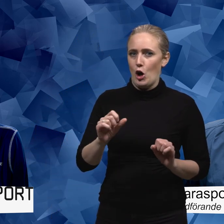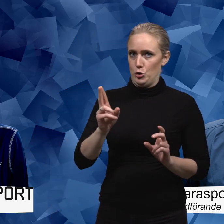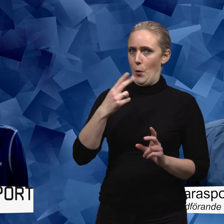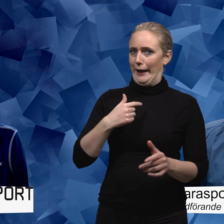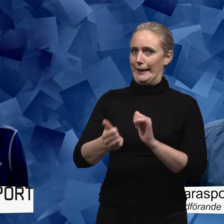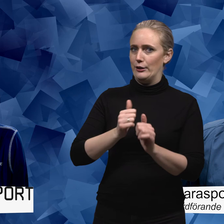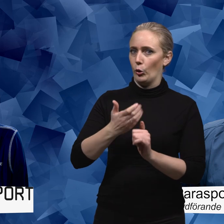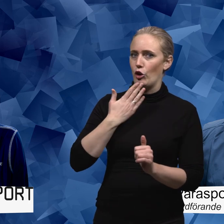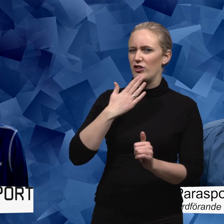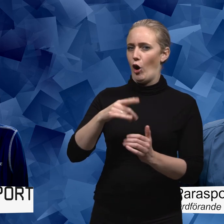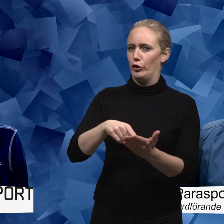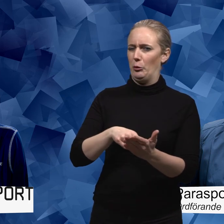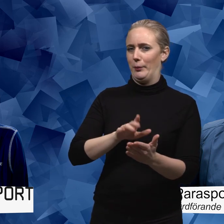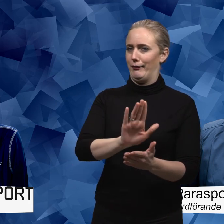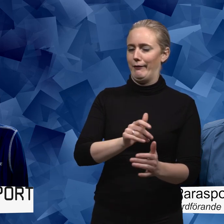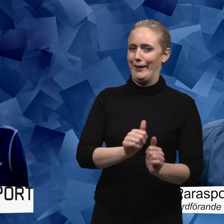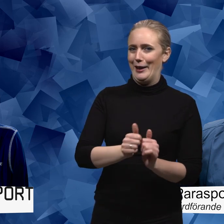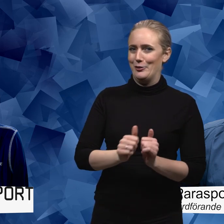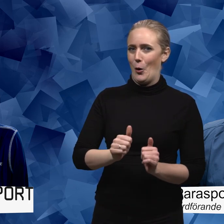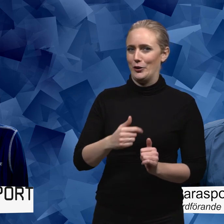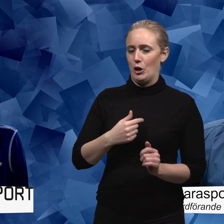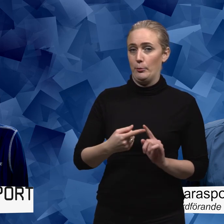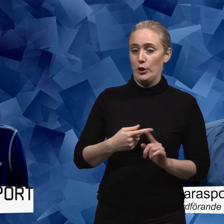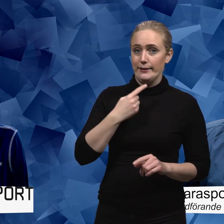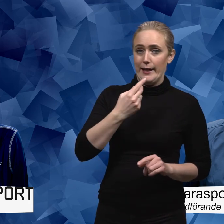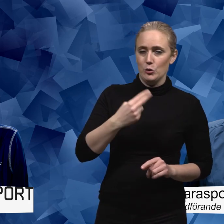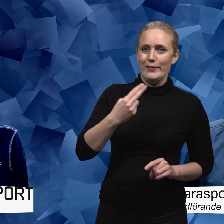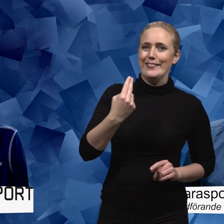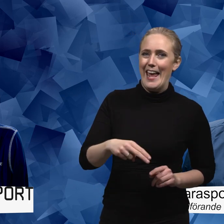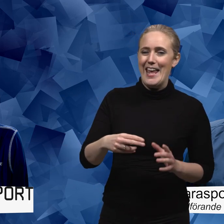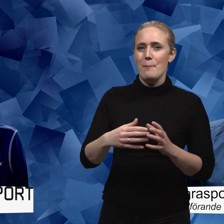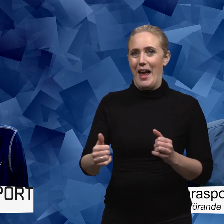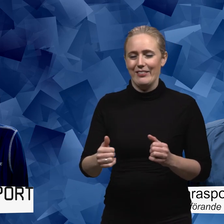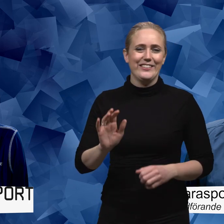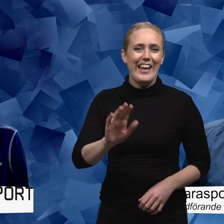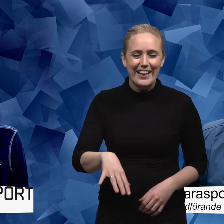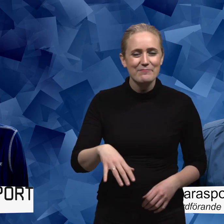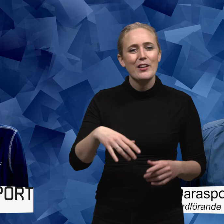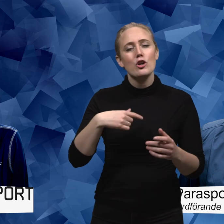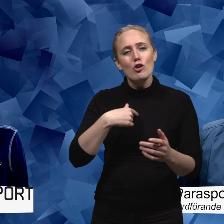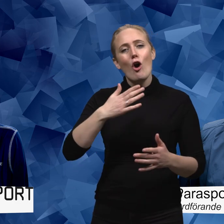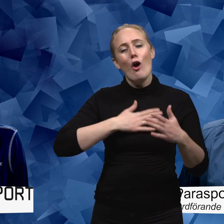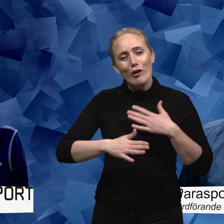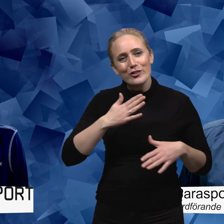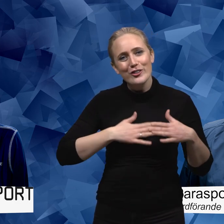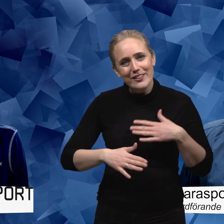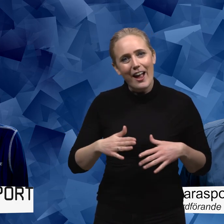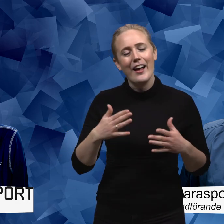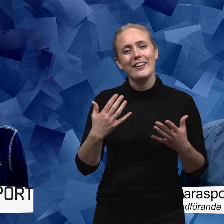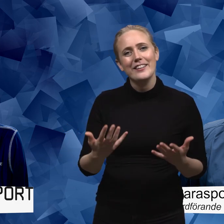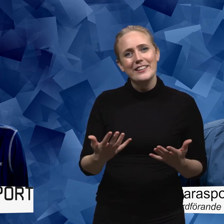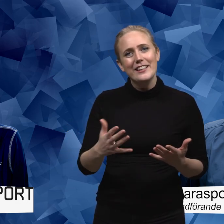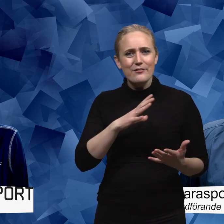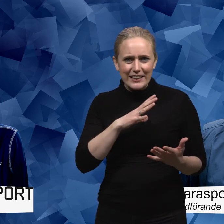Hörde du? ett idrottssvar. Nej men. Nej men. Man börjar med nej. Jag skulle